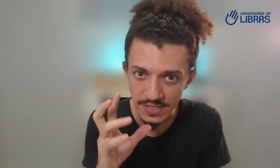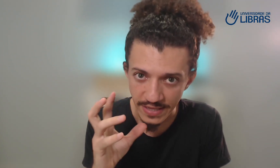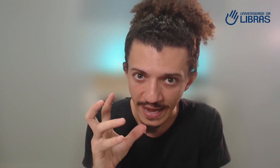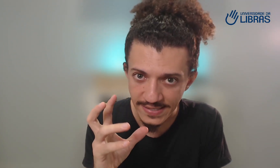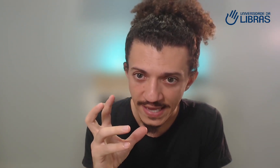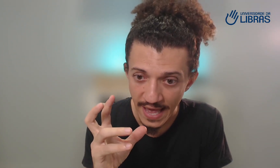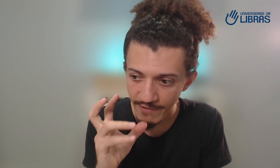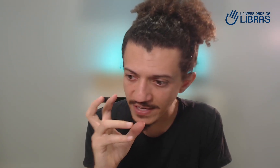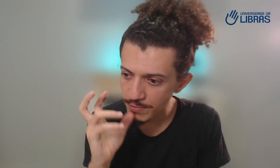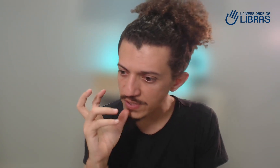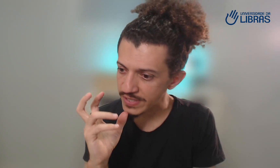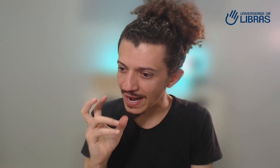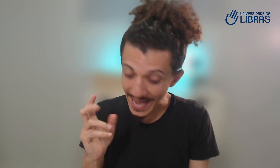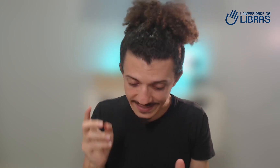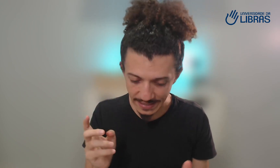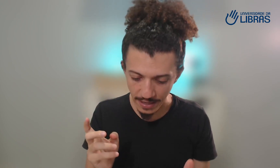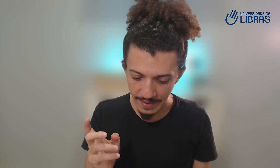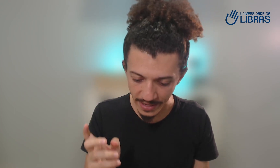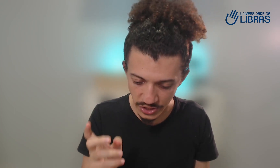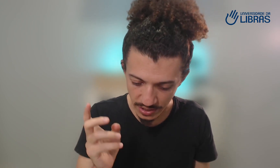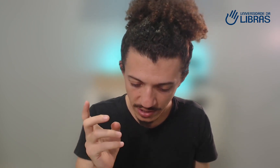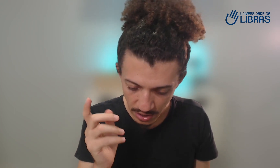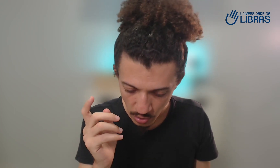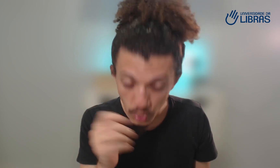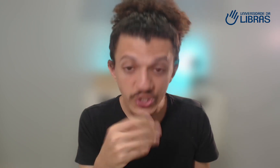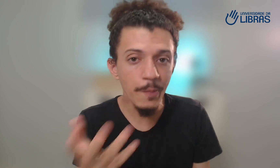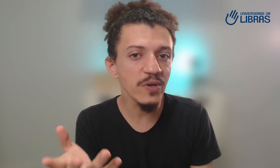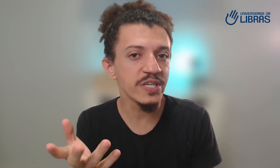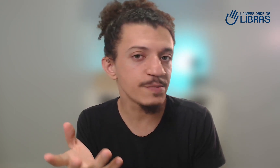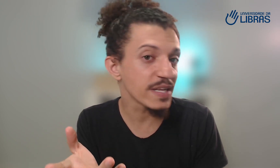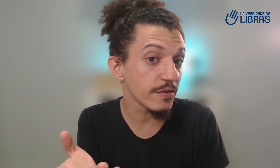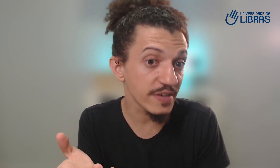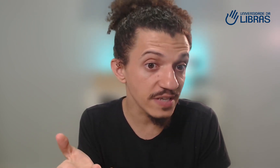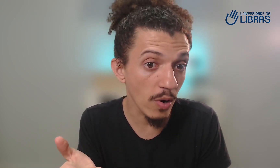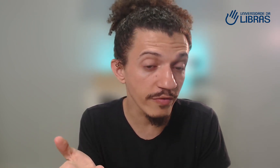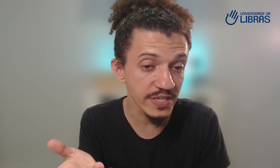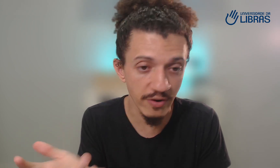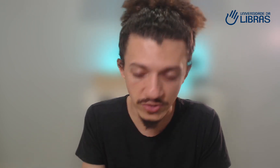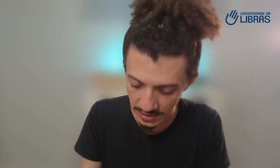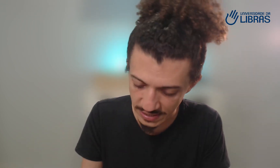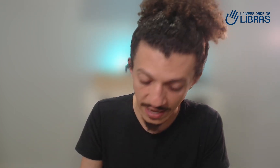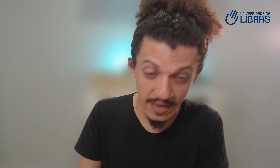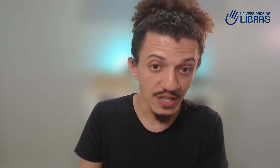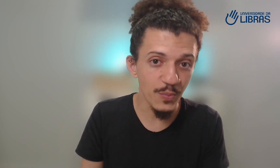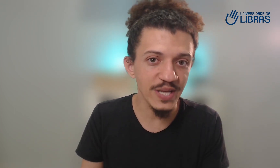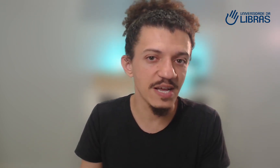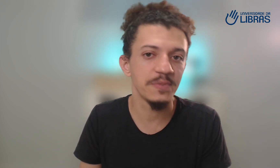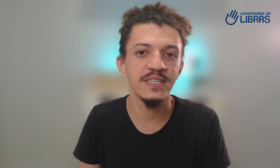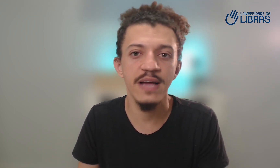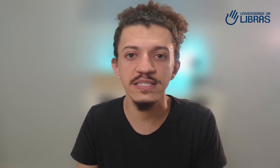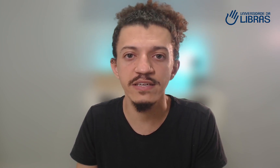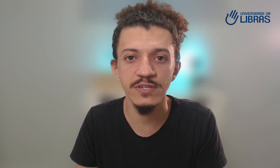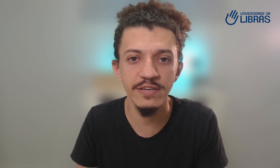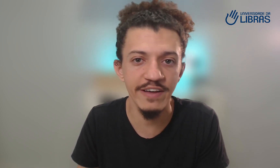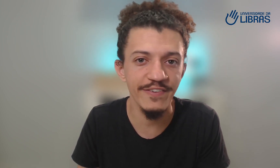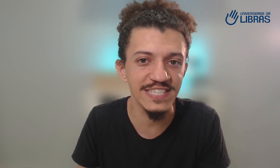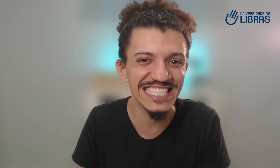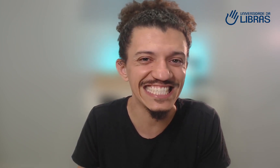de sinais ela vai te mostrar exatamente o tipo de expressão facial que você vai utilizar. Então, por exemplo, sinais que você vai fazer assim,